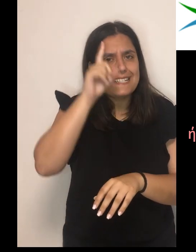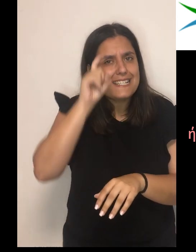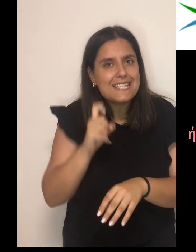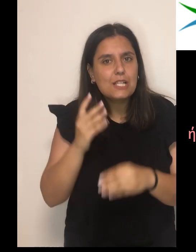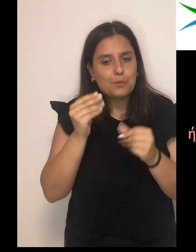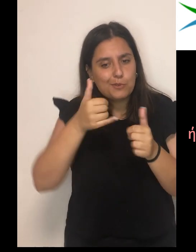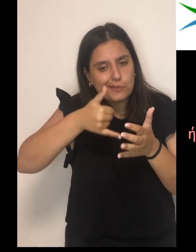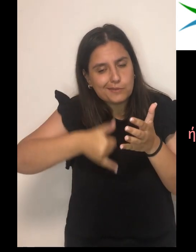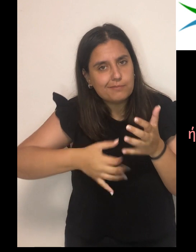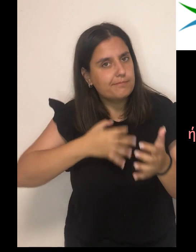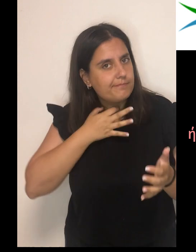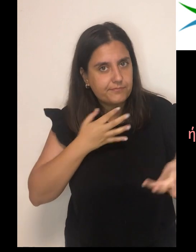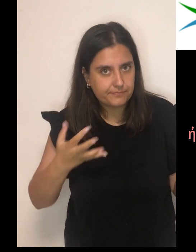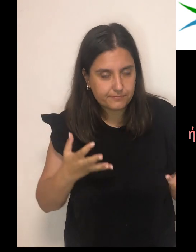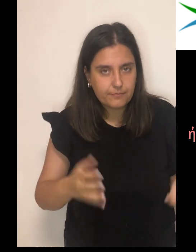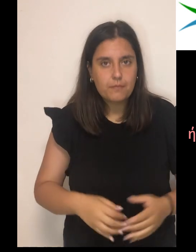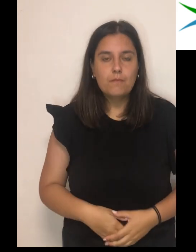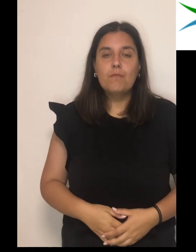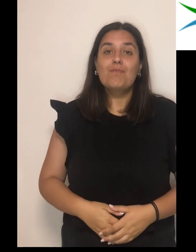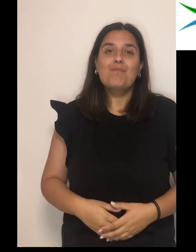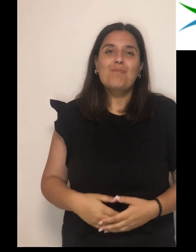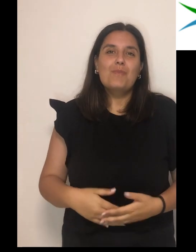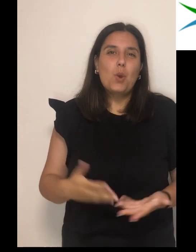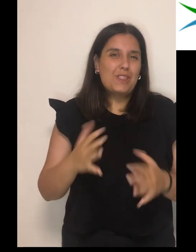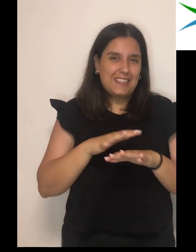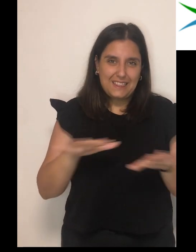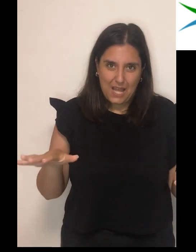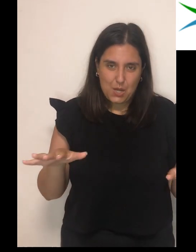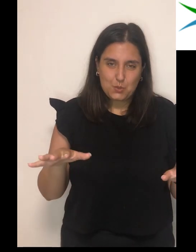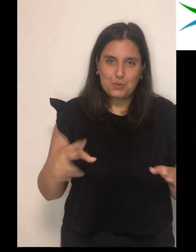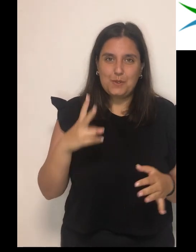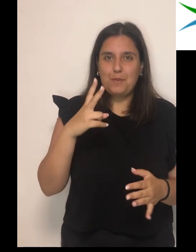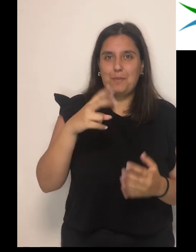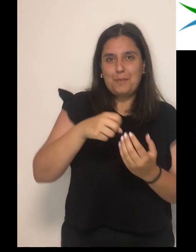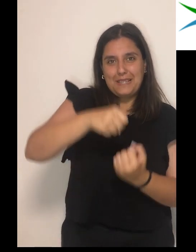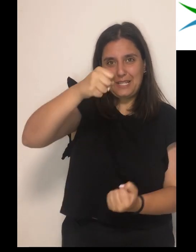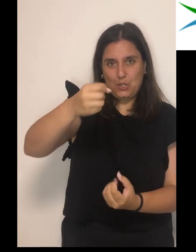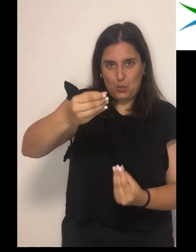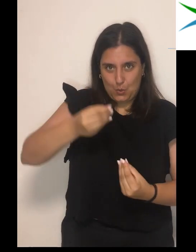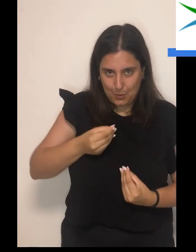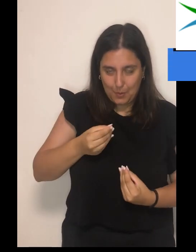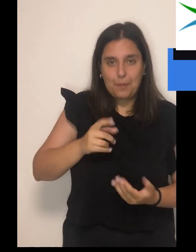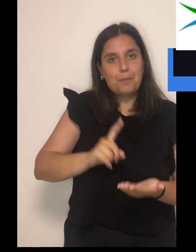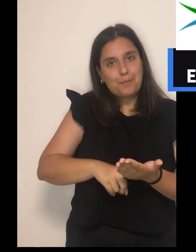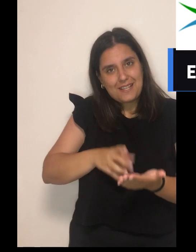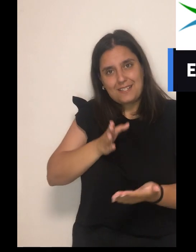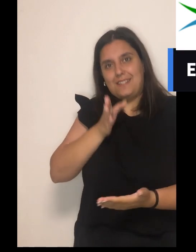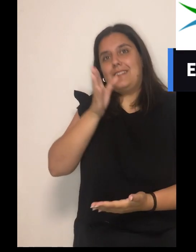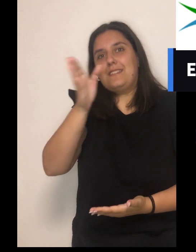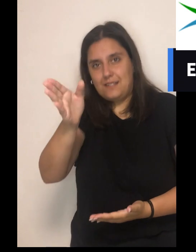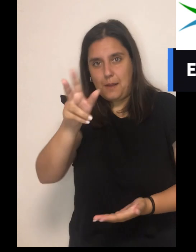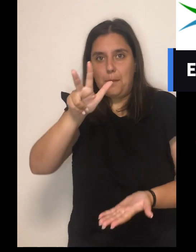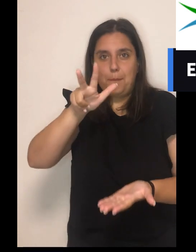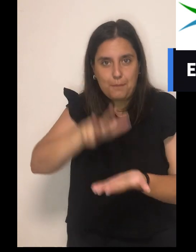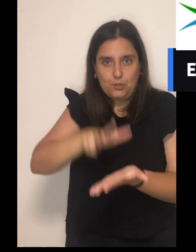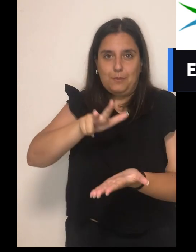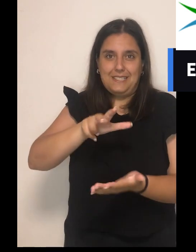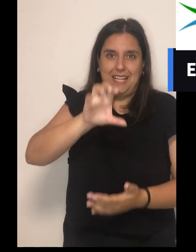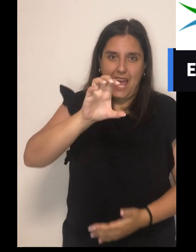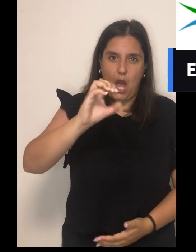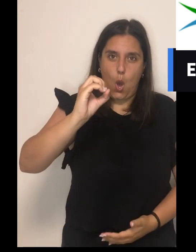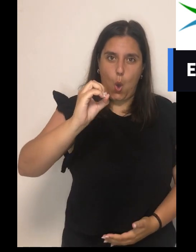λειτουργικές απαιτήσεις. Με την απόκτηση κρατικού πτυχίου επίπεδου 5, μετά από εξετάσεις